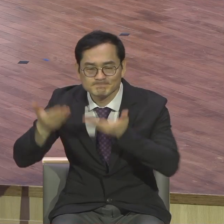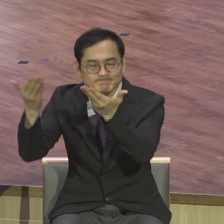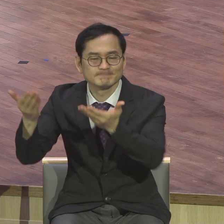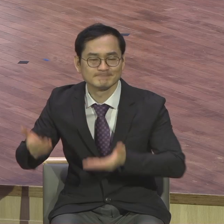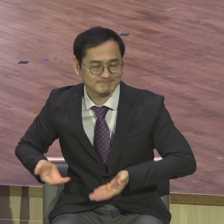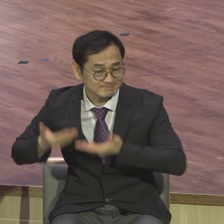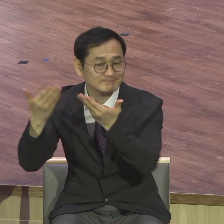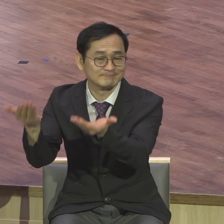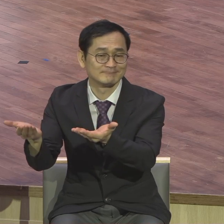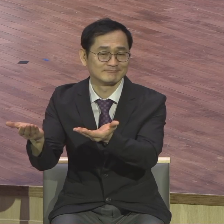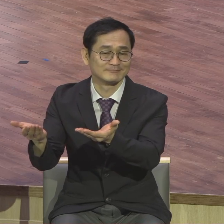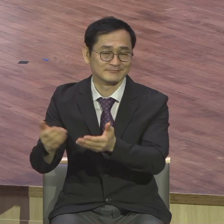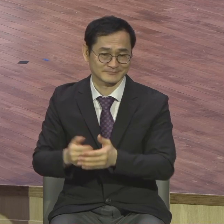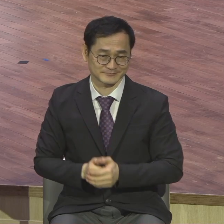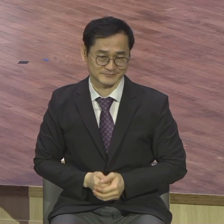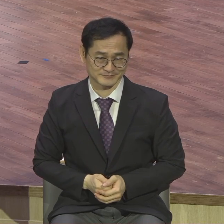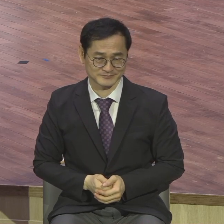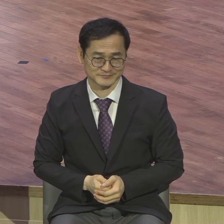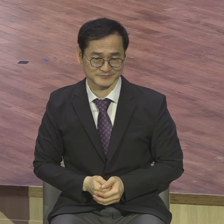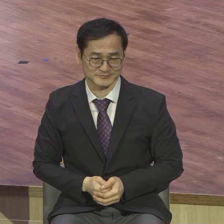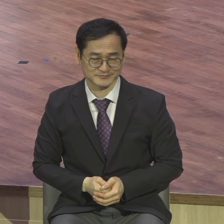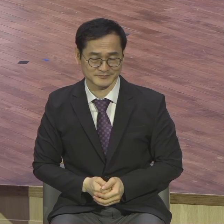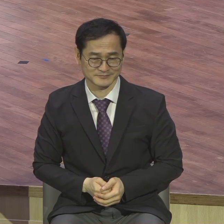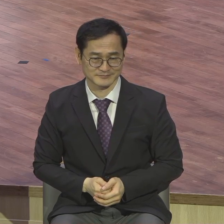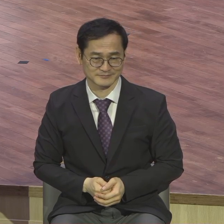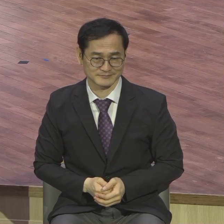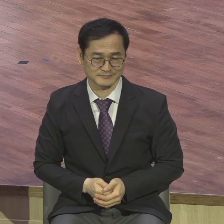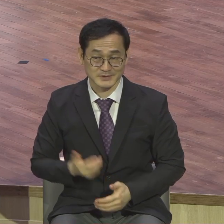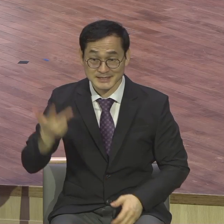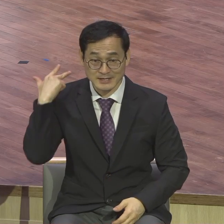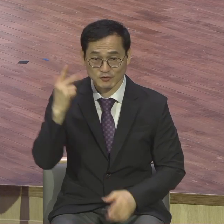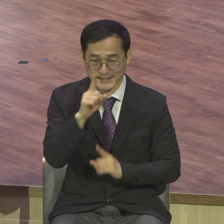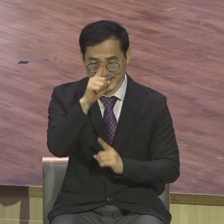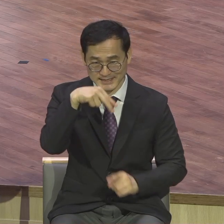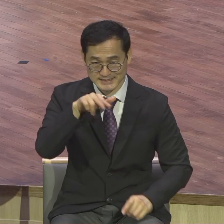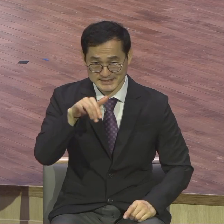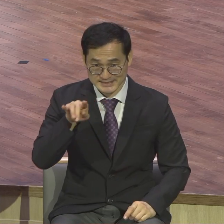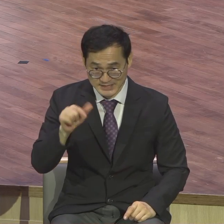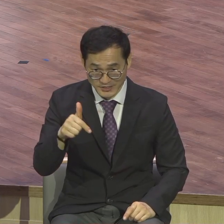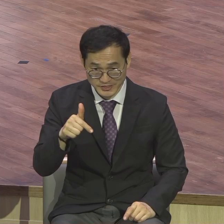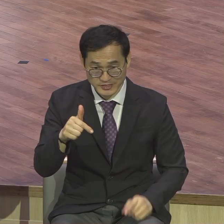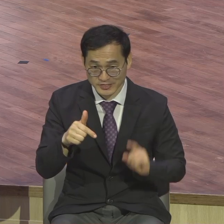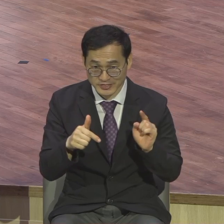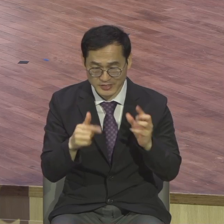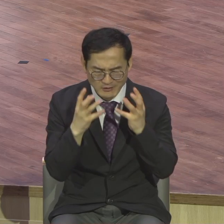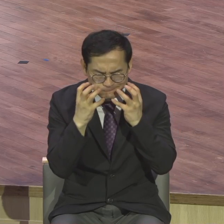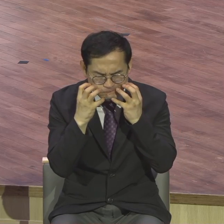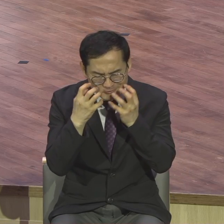이지슨 교수가 지난주 인턴십에 간정했습니다 제가 다 들었습니다